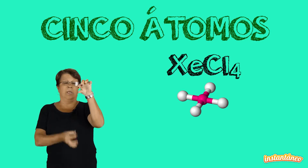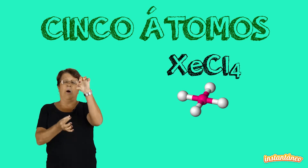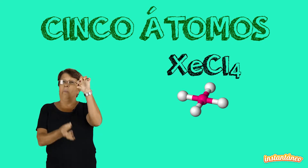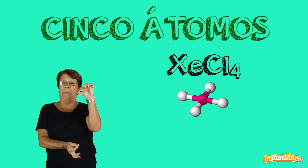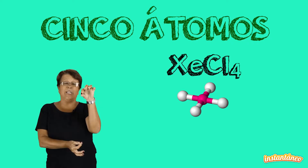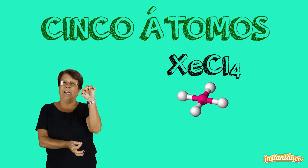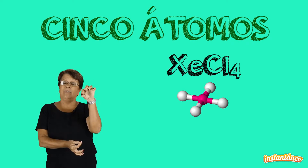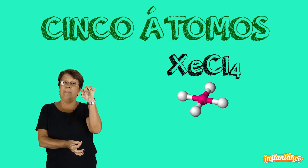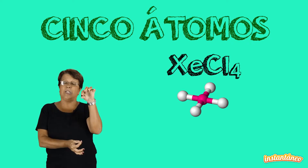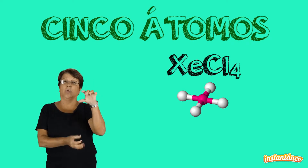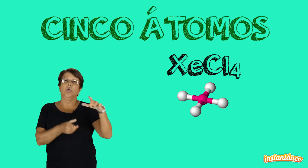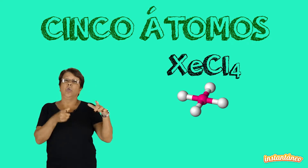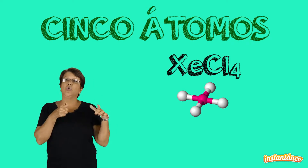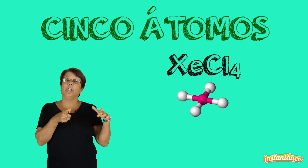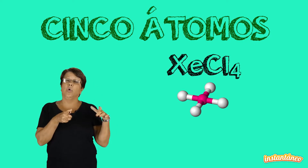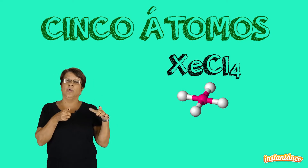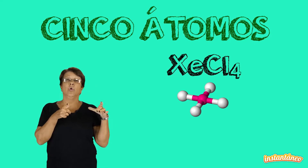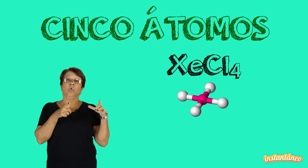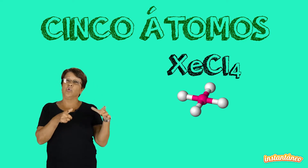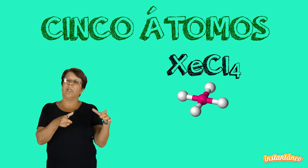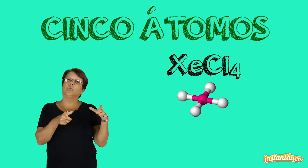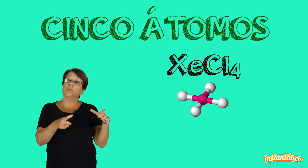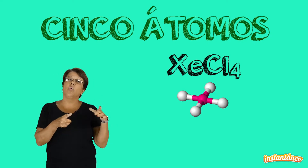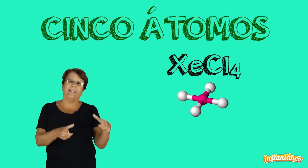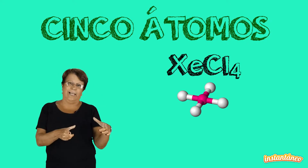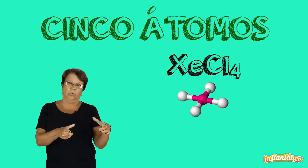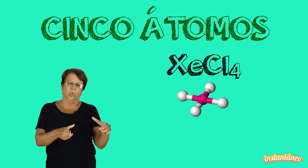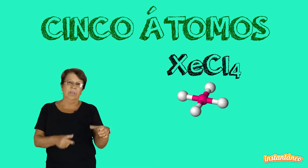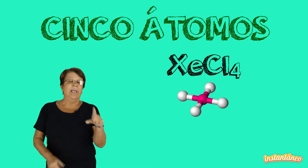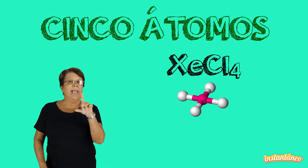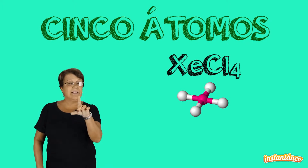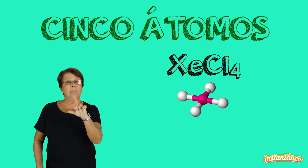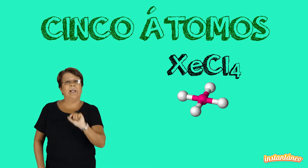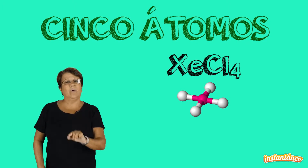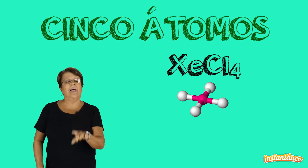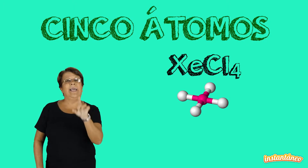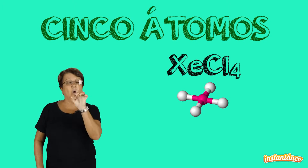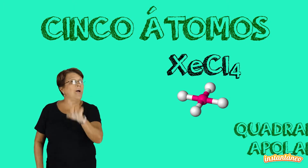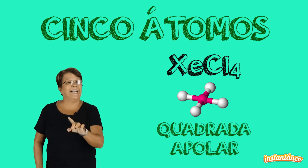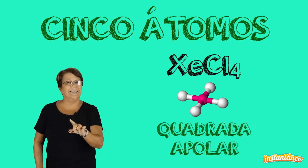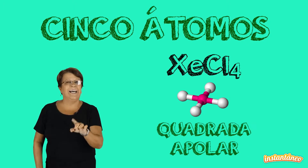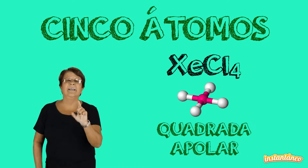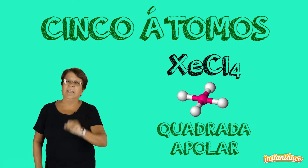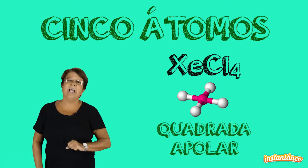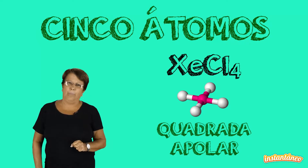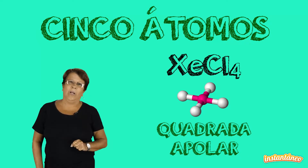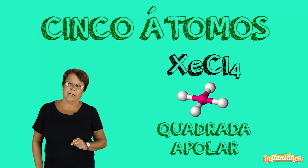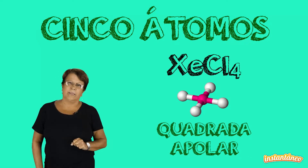cima, um par de elétrons embaixo, e o xenônio no centro de um quadrado. Esta molécula é quadrada e apolagem.